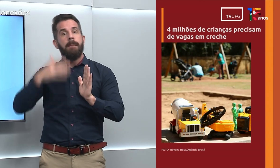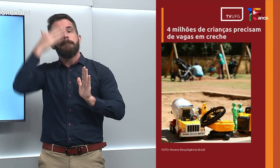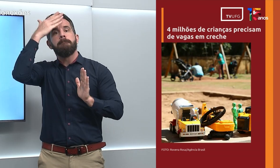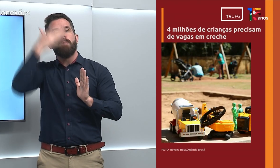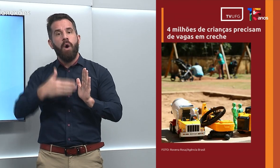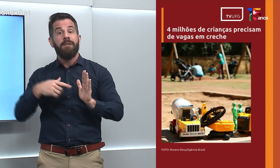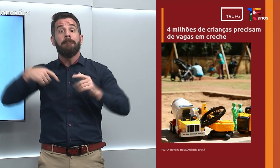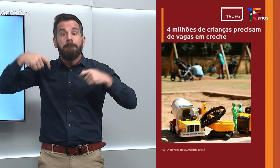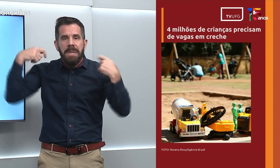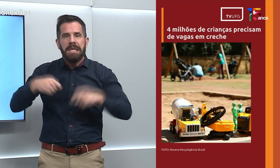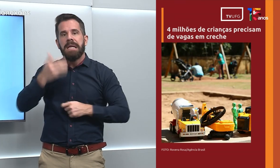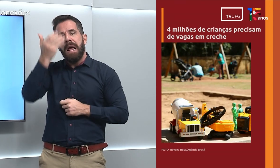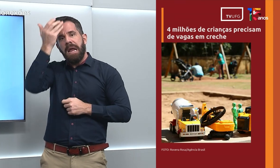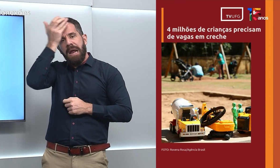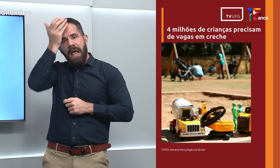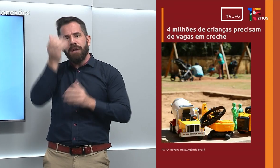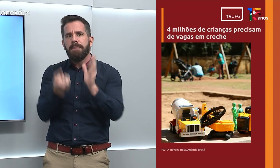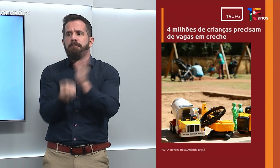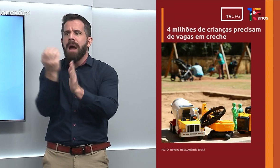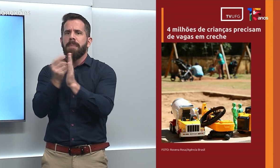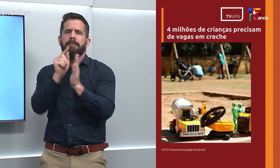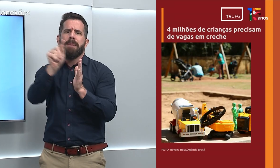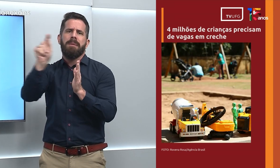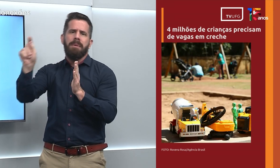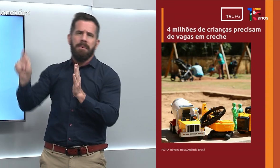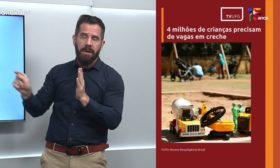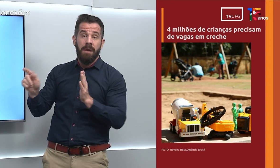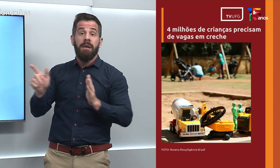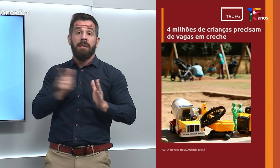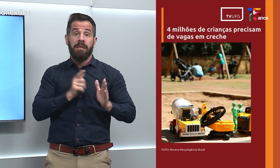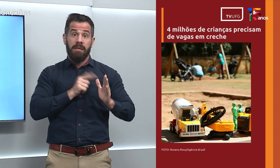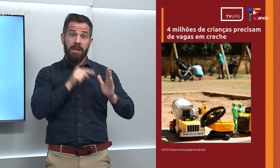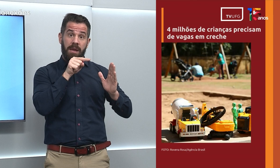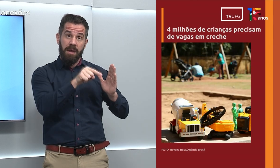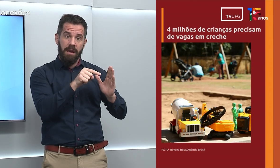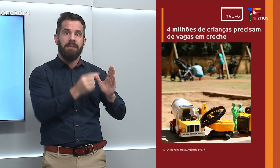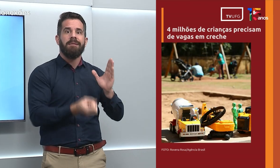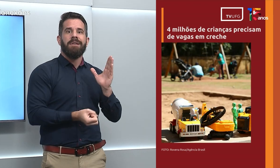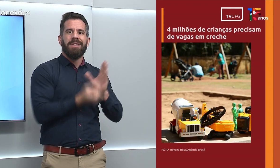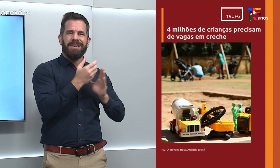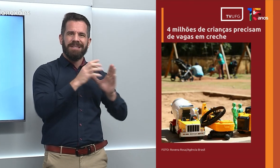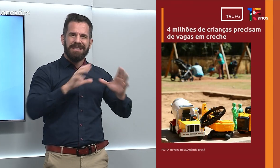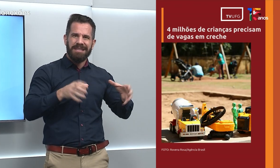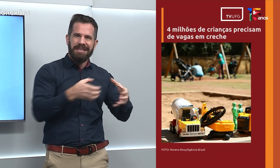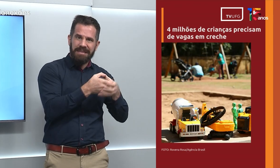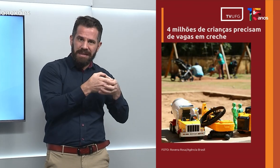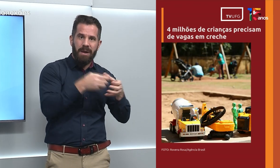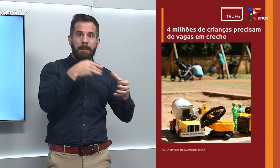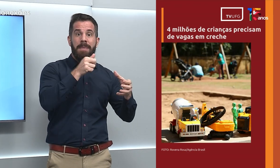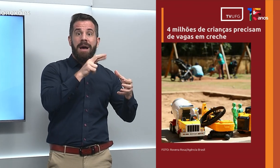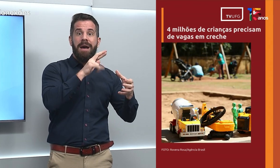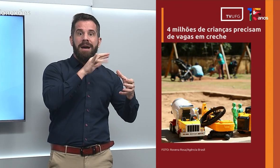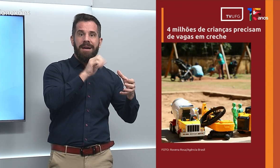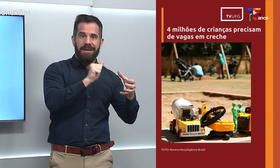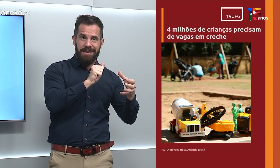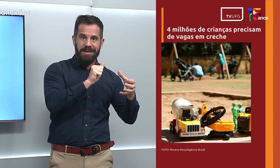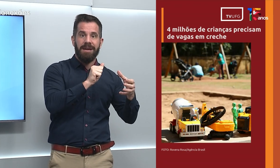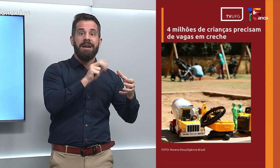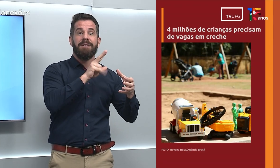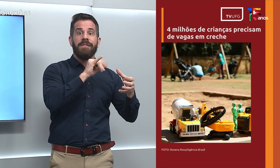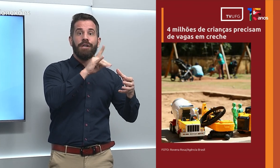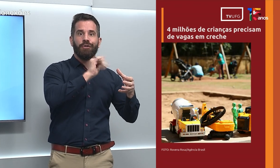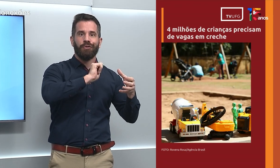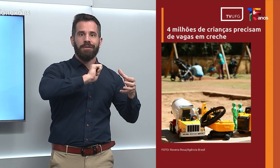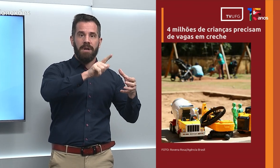que foi desenvolvido e criado pela Fundação Maria Cecília Souto Vidigal, em parceria com a